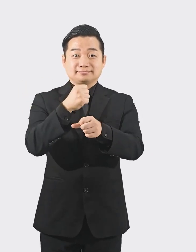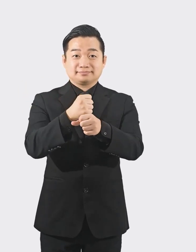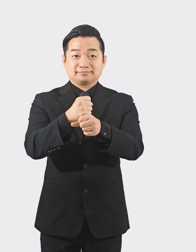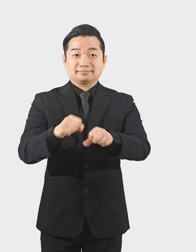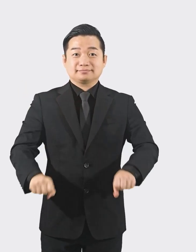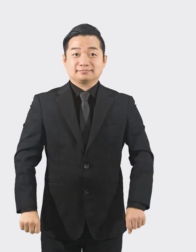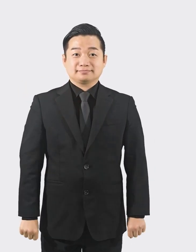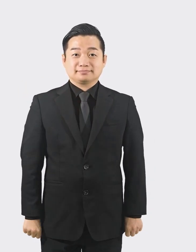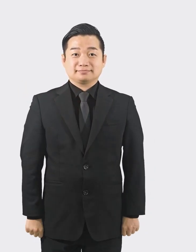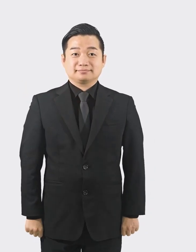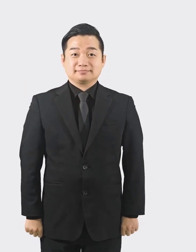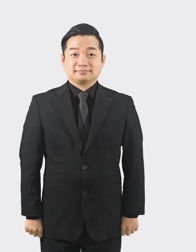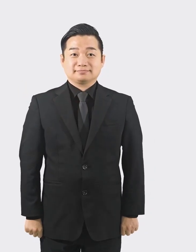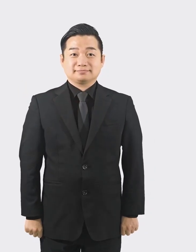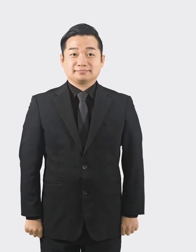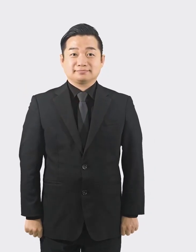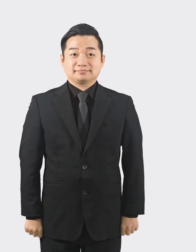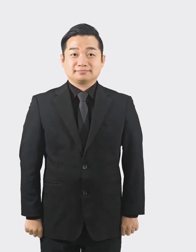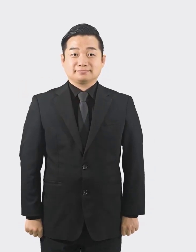재구성한 것입니다